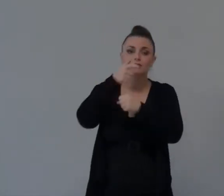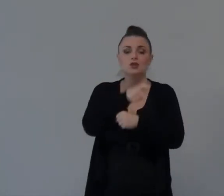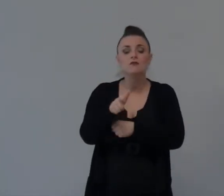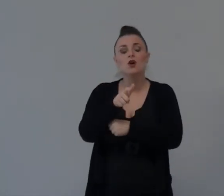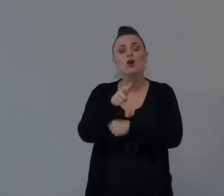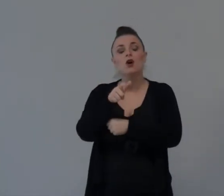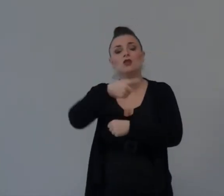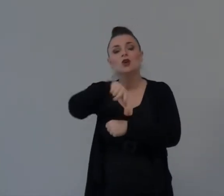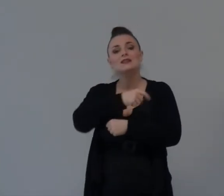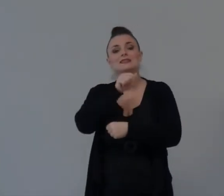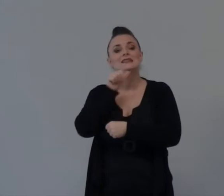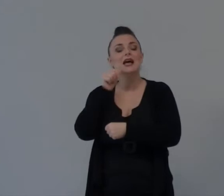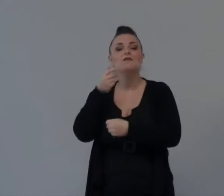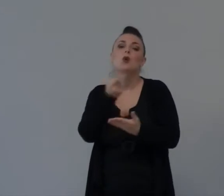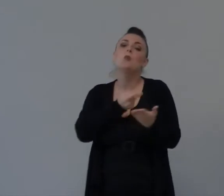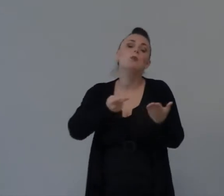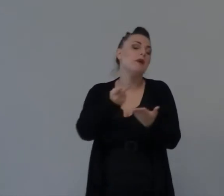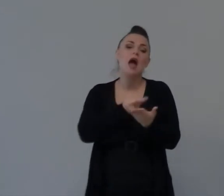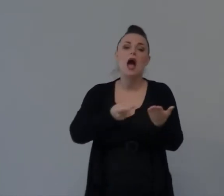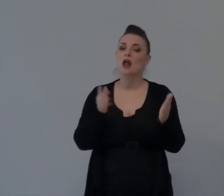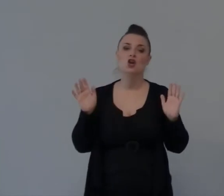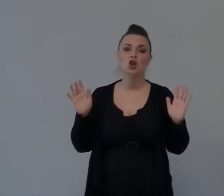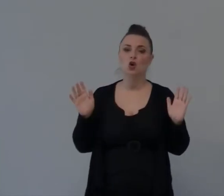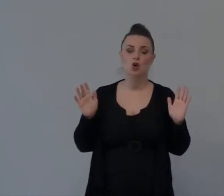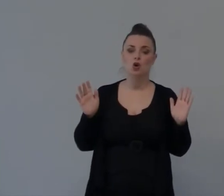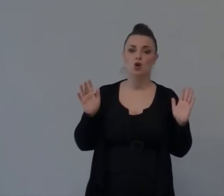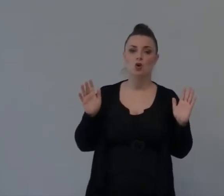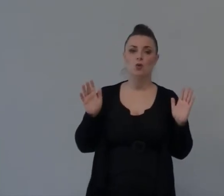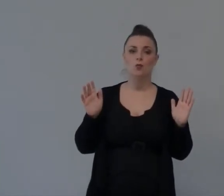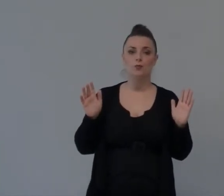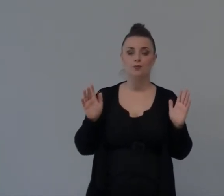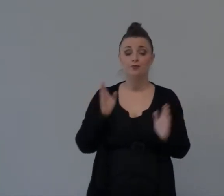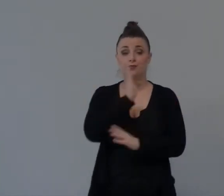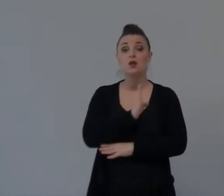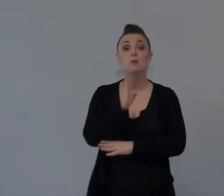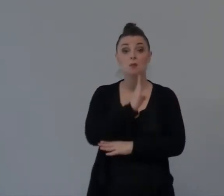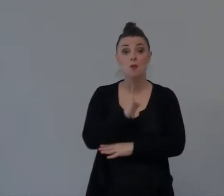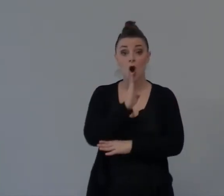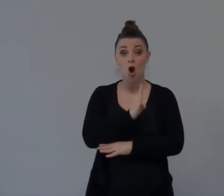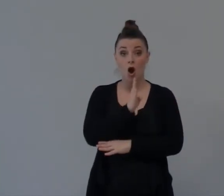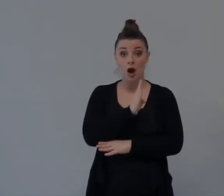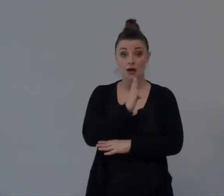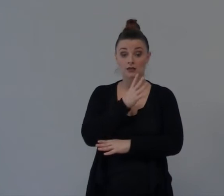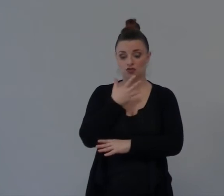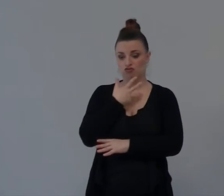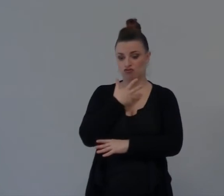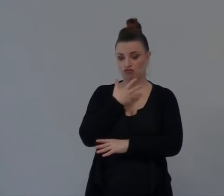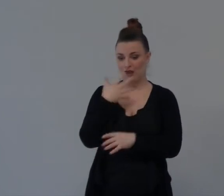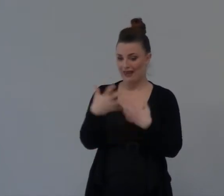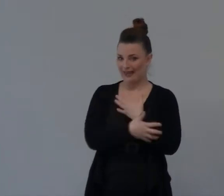Nella nostra vita Che ci sia Un piano Boaz In un momento Di crisi Economica